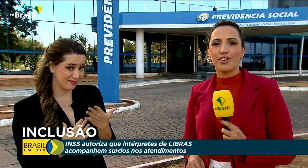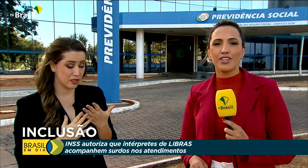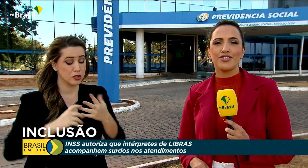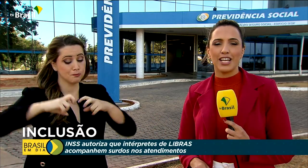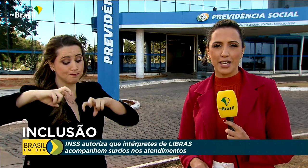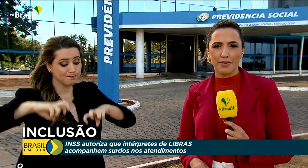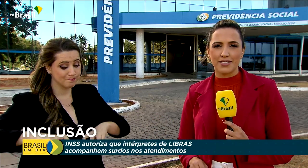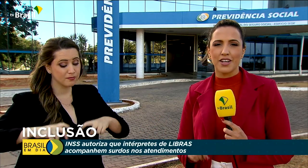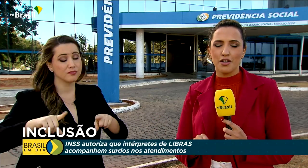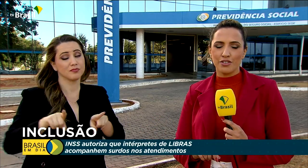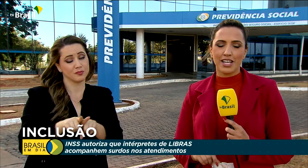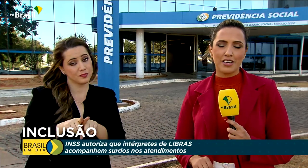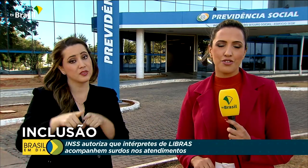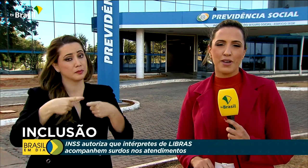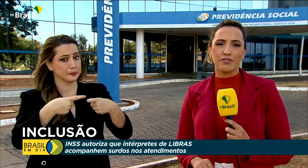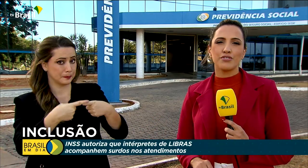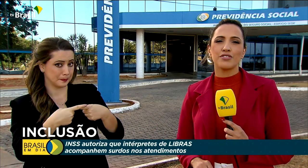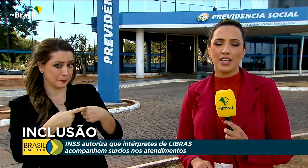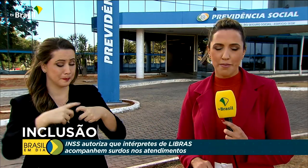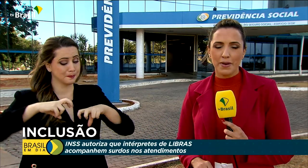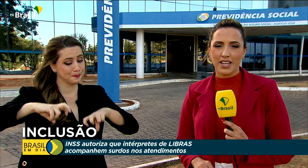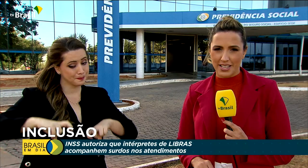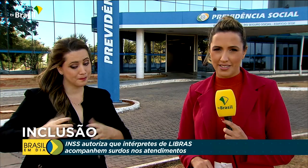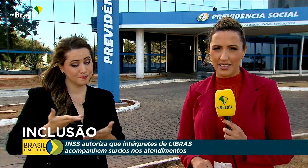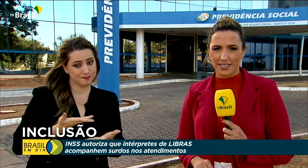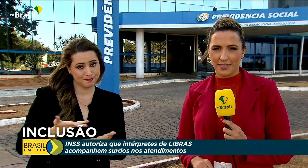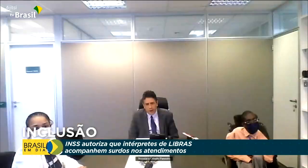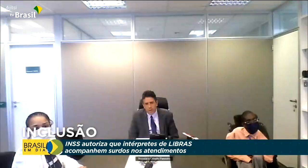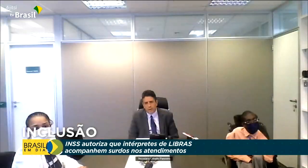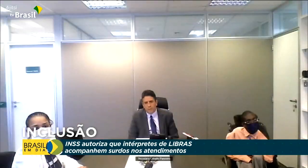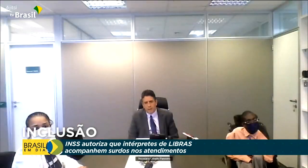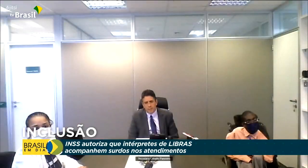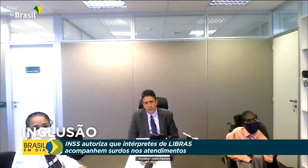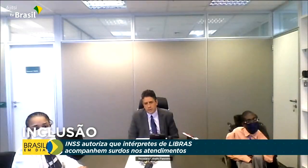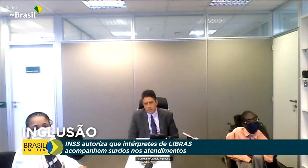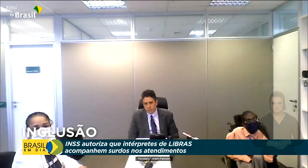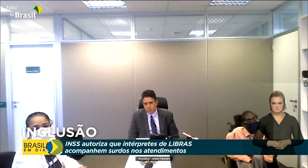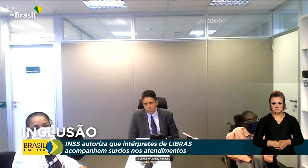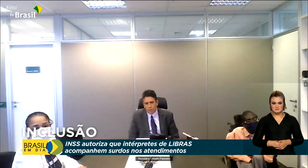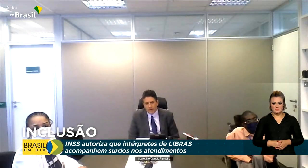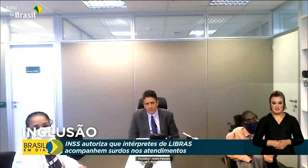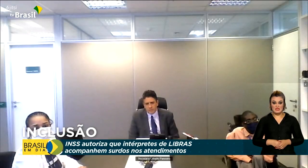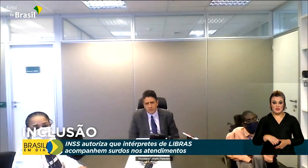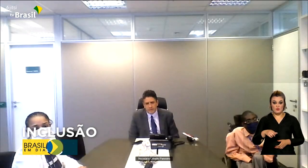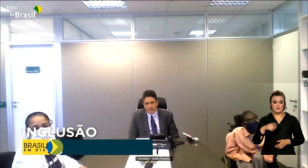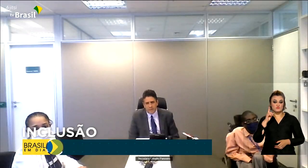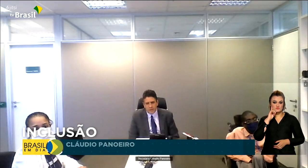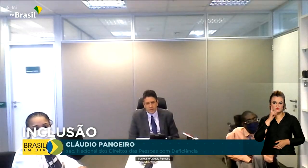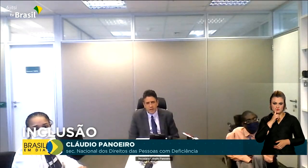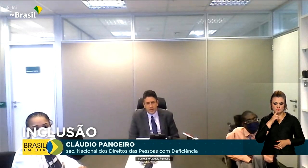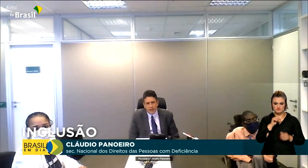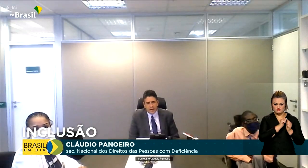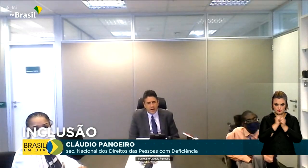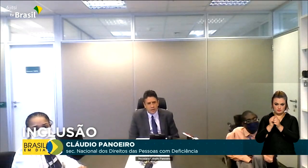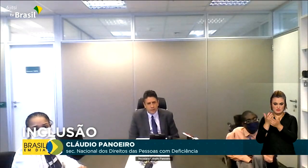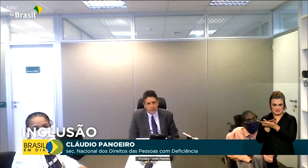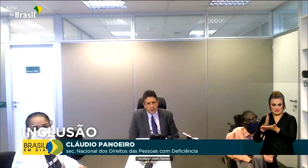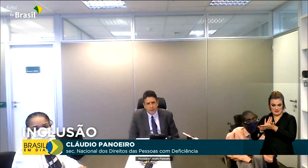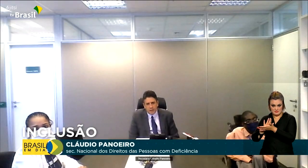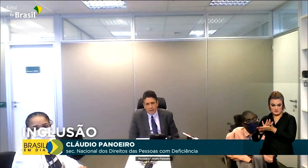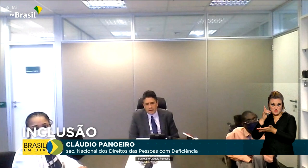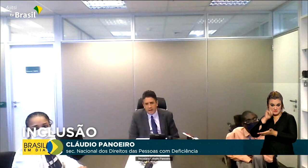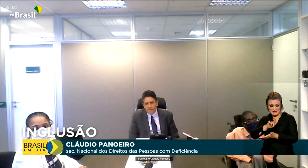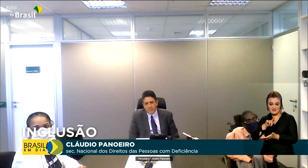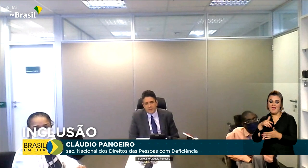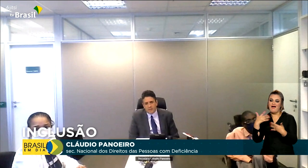tradutores de Libras nos atendimentos e perícias. Quando ele permite que o surdo leve o seu intérprete, ele garante o quê?